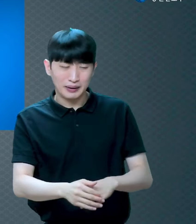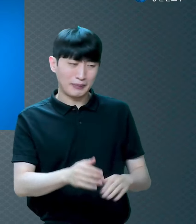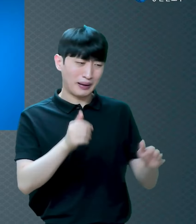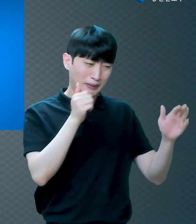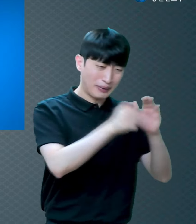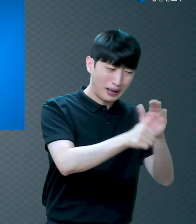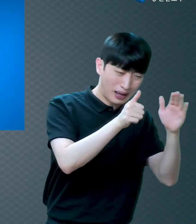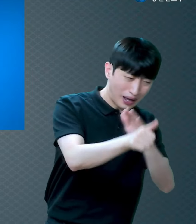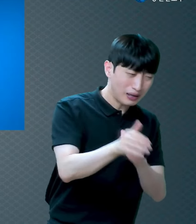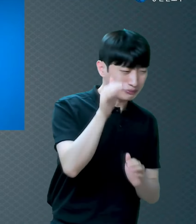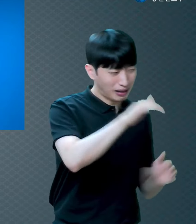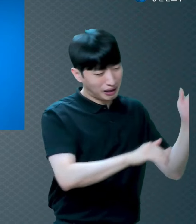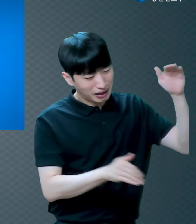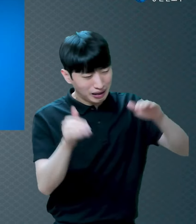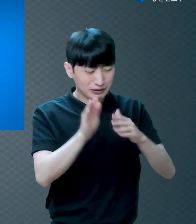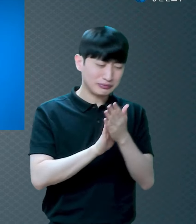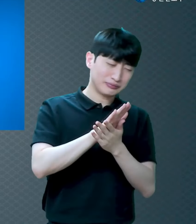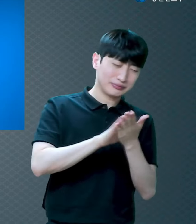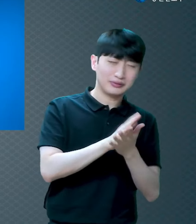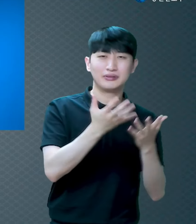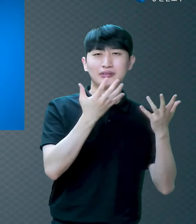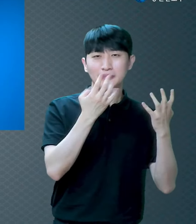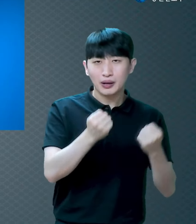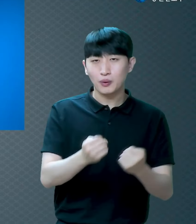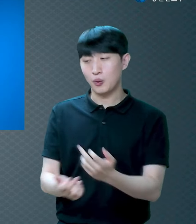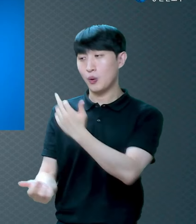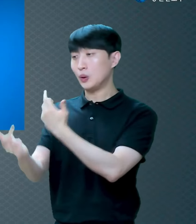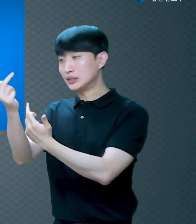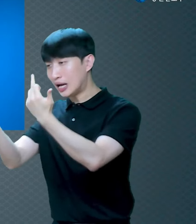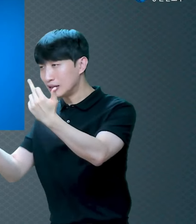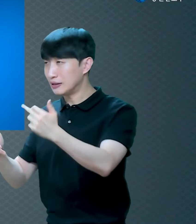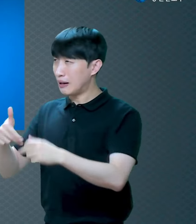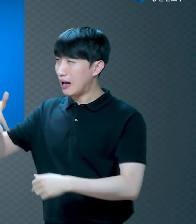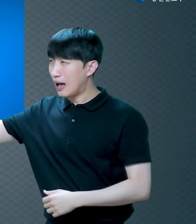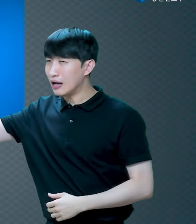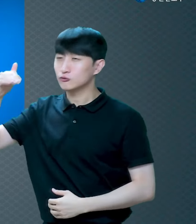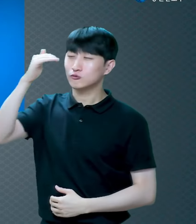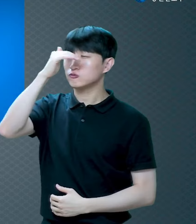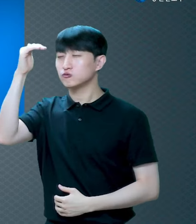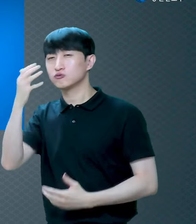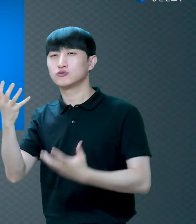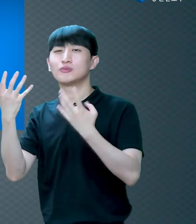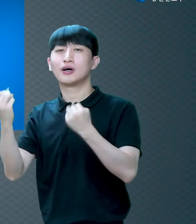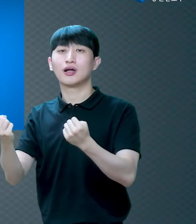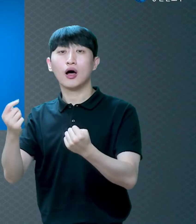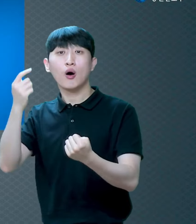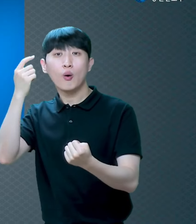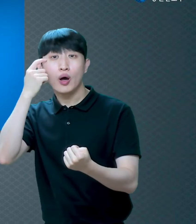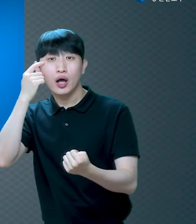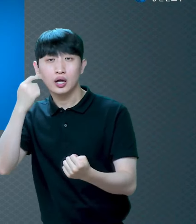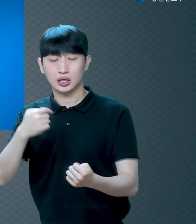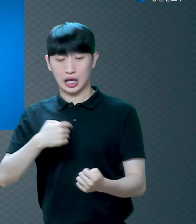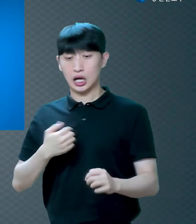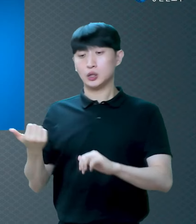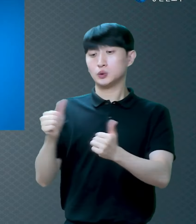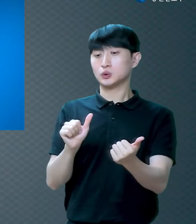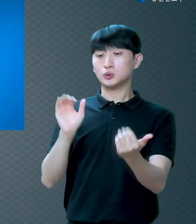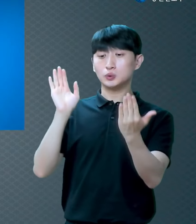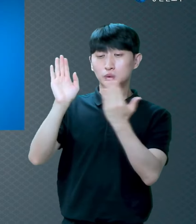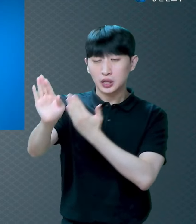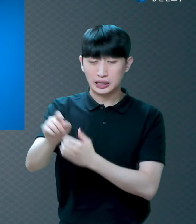왜 죽으면 끝이니까 죽기 전에 뭐라도 해야 되니까 운동을 제가 좋아했는데